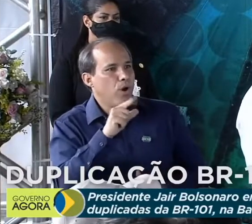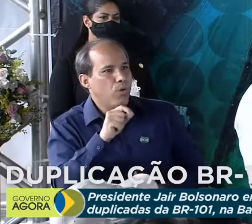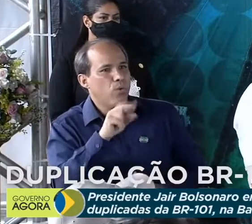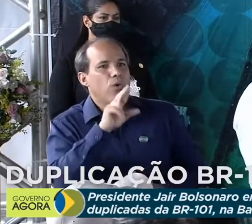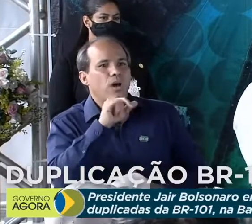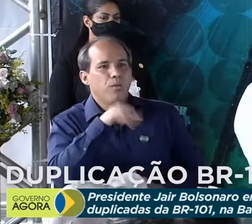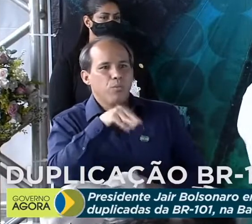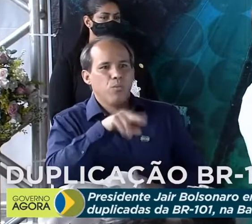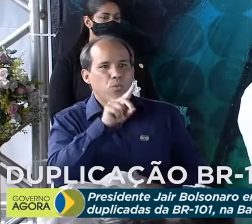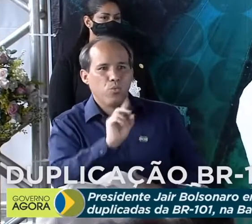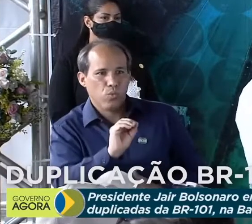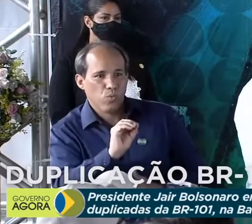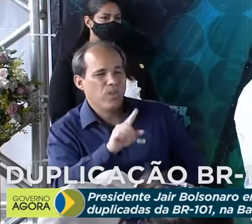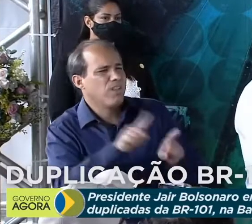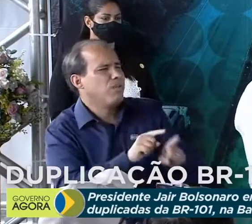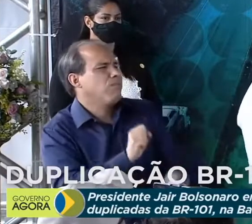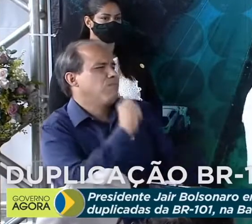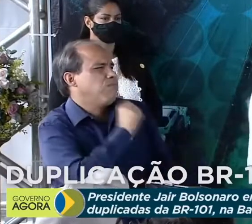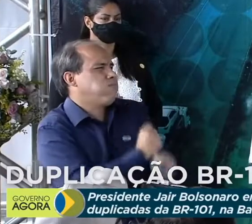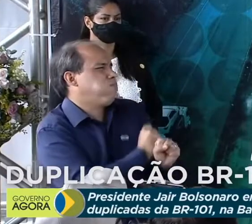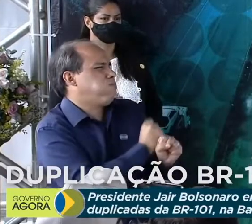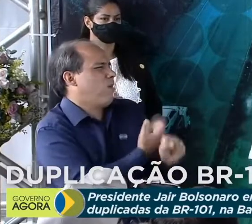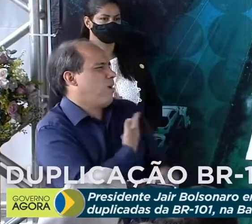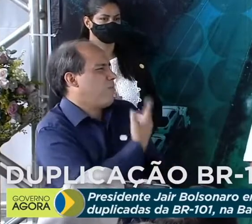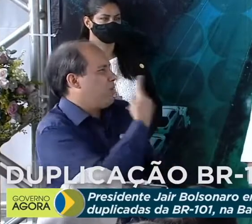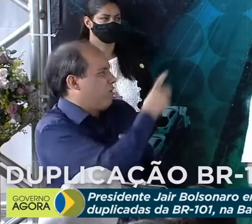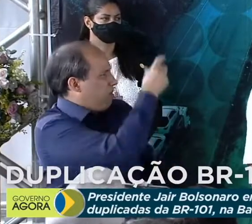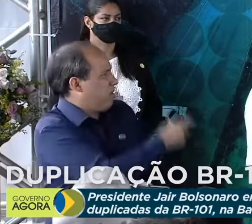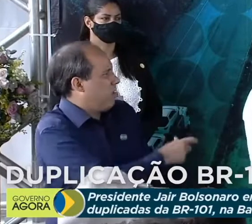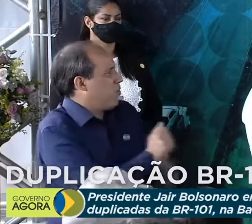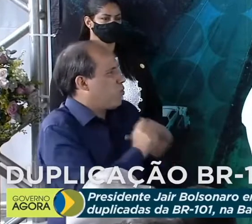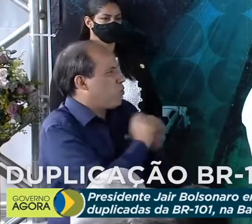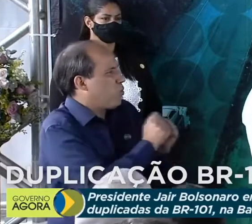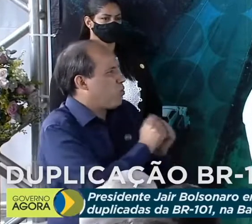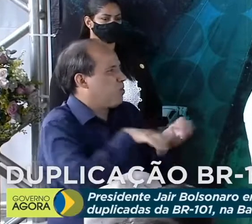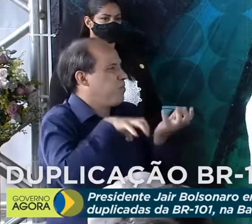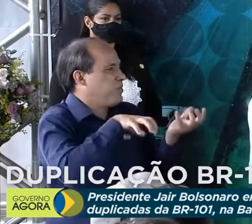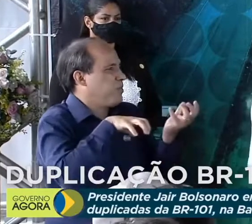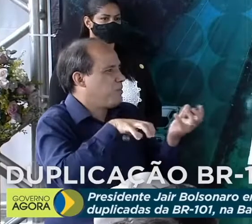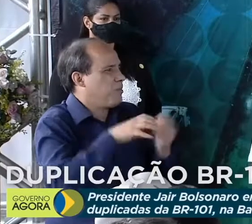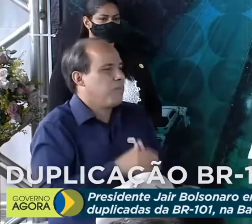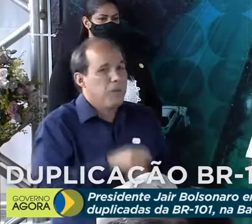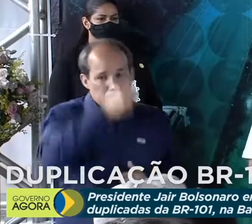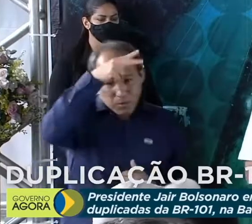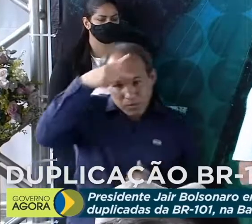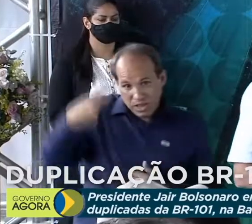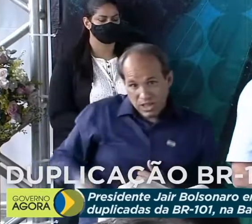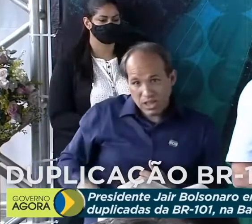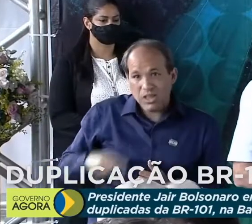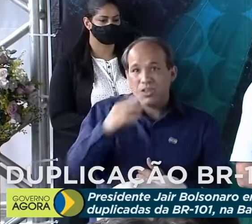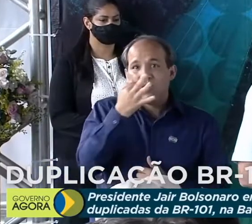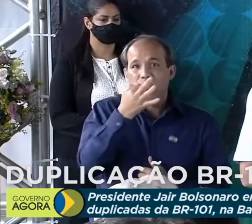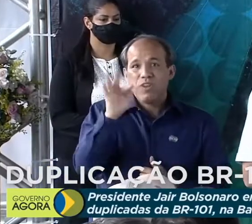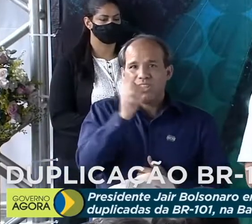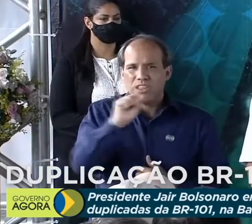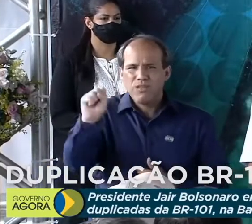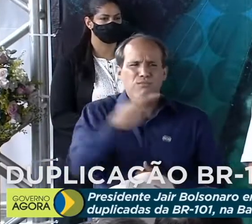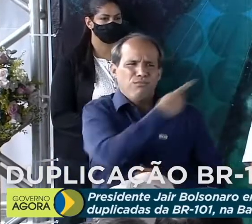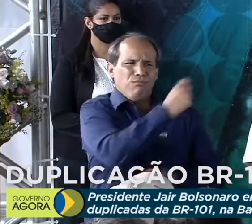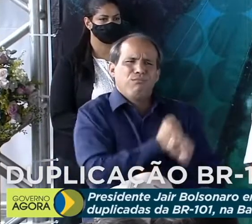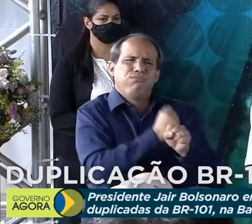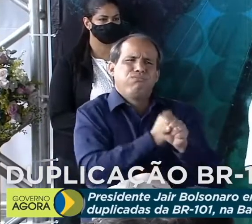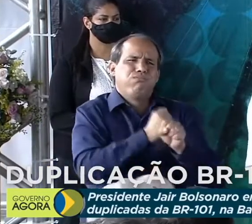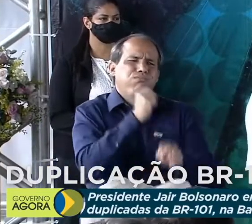Costa. E ao meu velho colega de parlamento, Cobo de Martins, prefeito de Feira, um velho